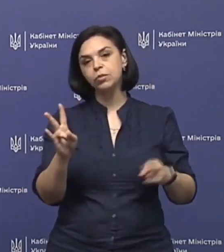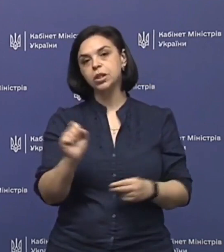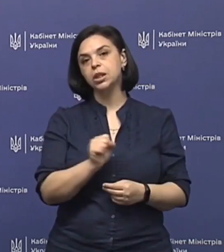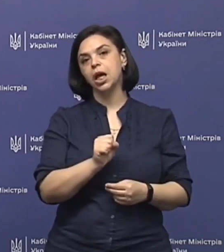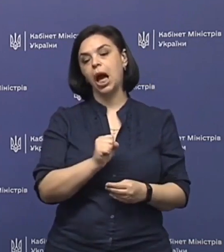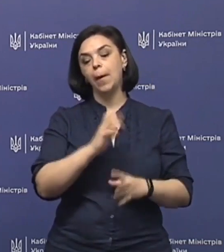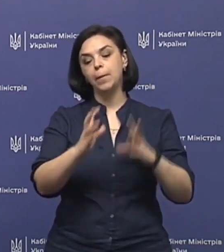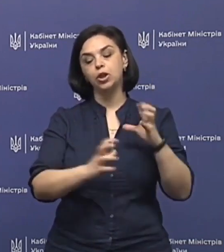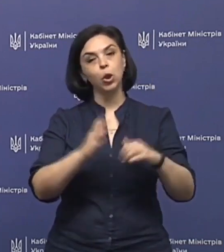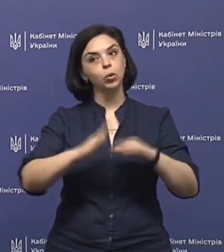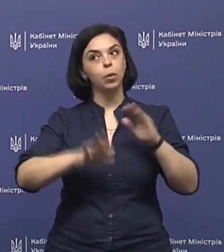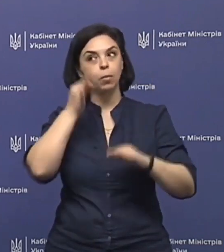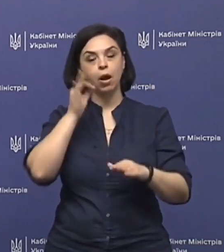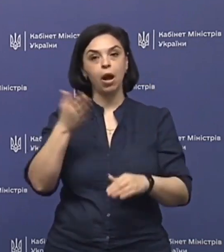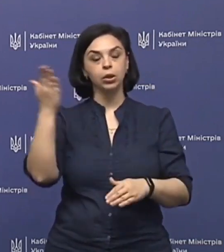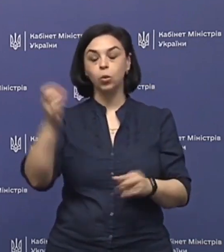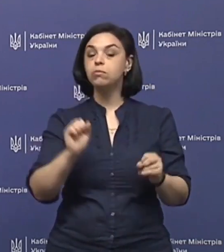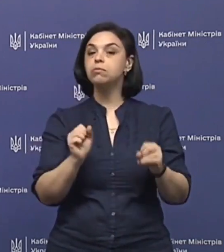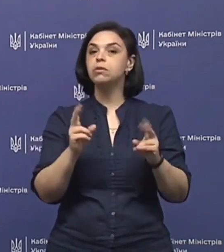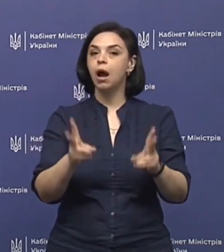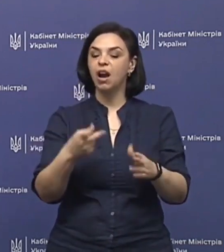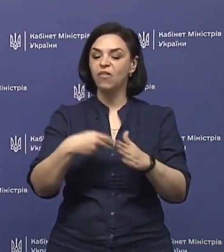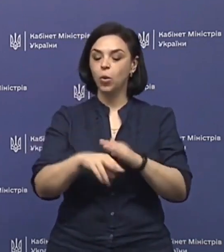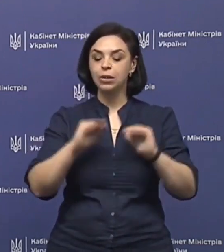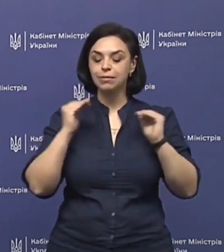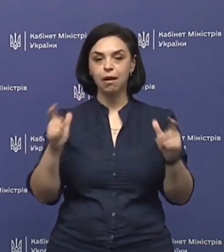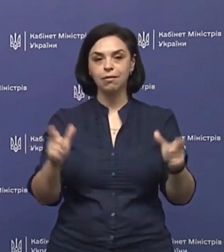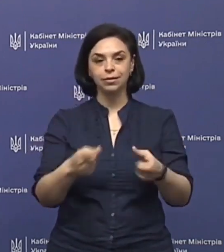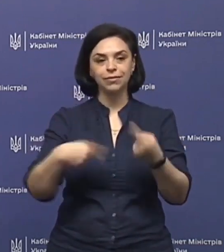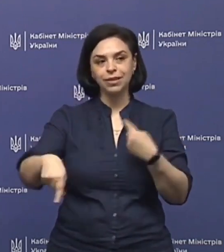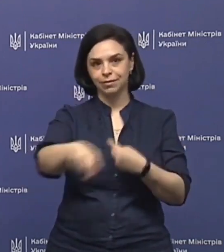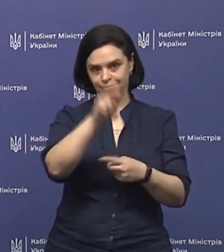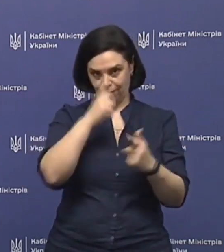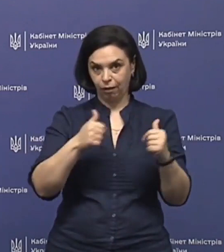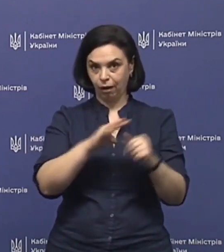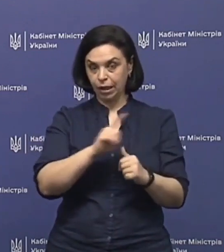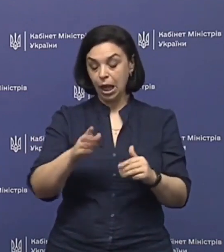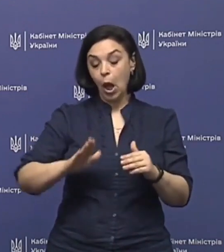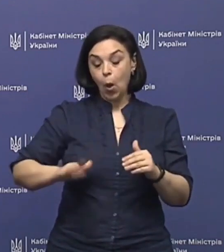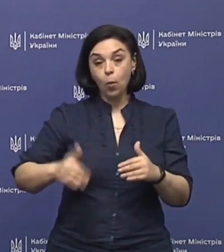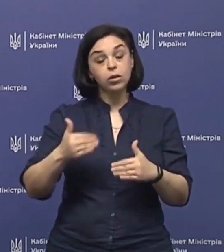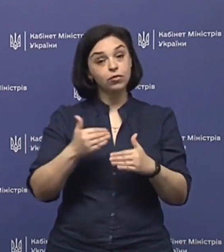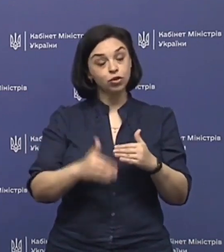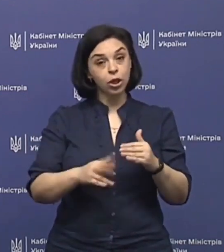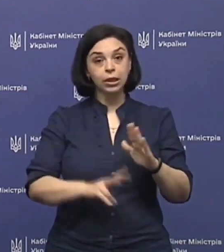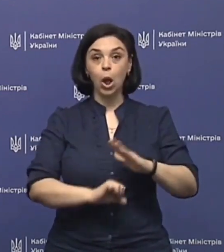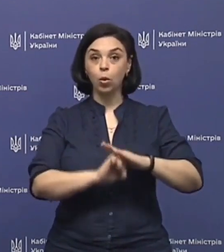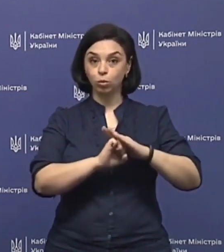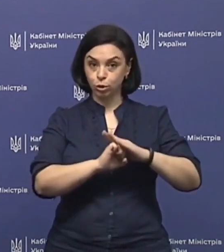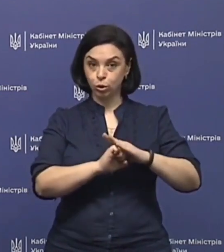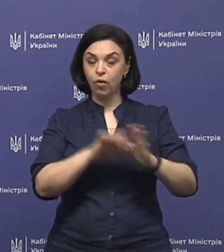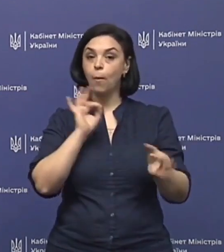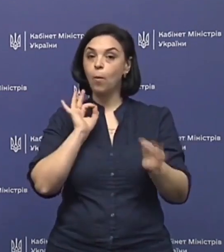міжнародну практику, яким чином виходили з карантину в різних країнах. І потім вже на основі